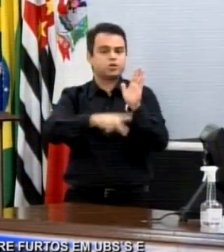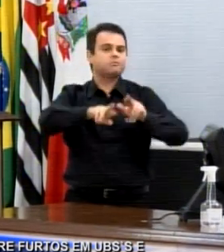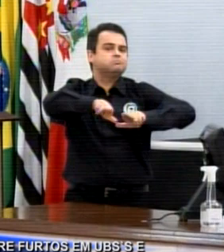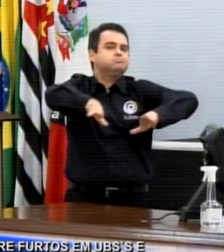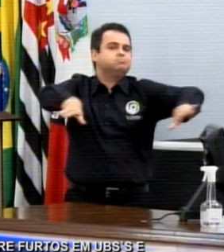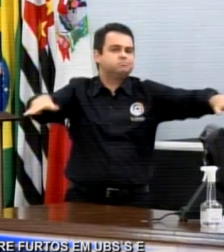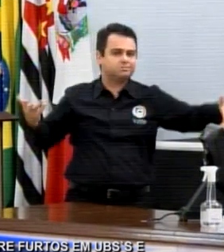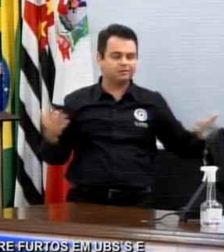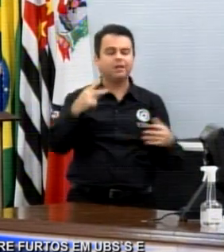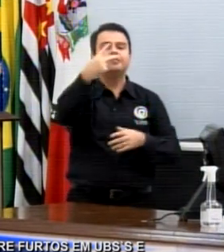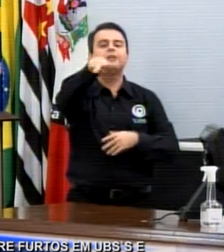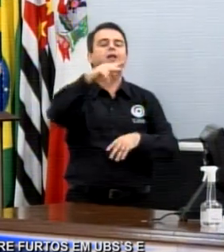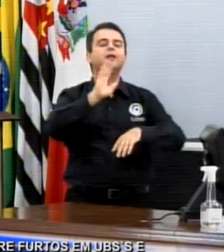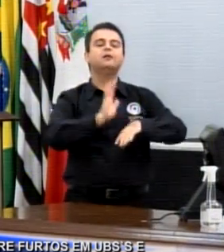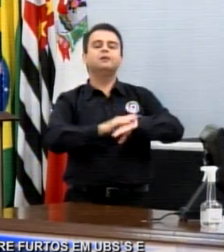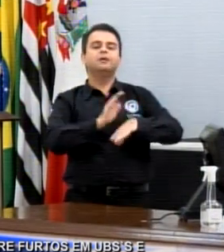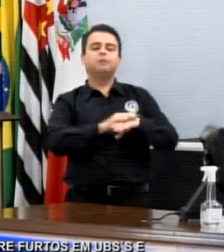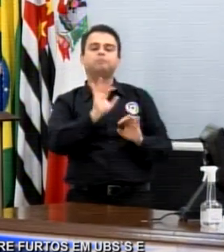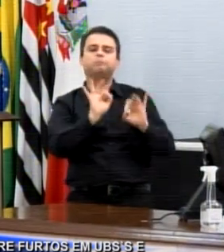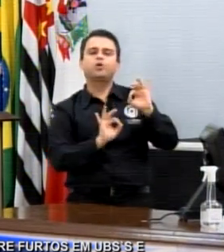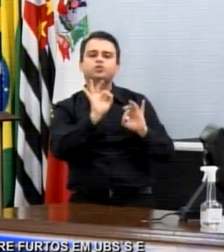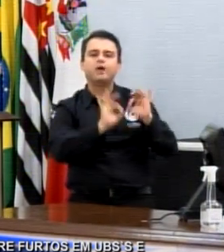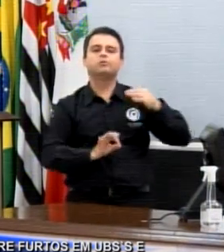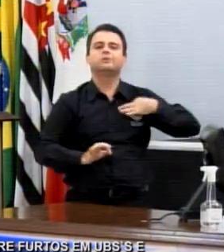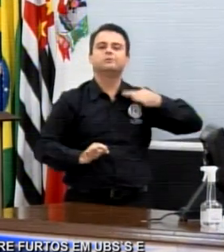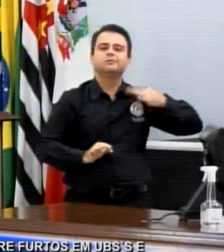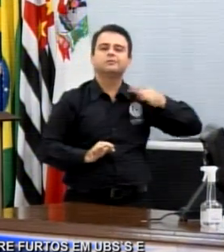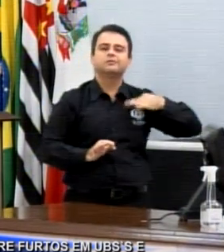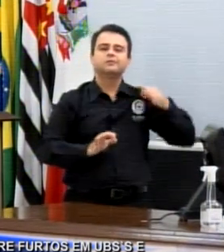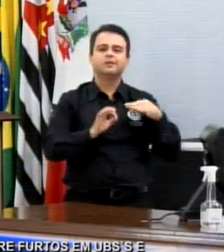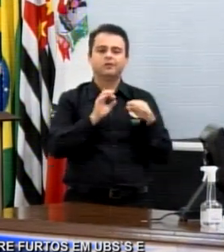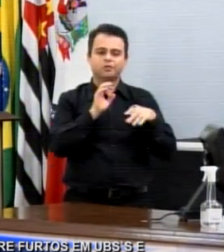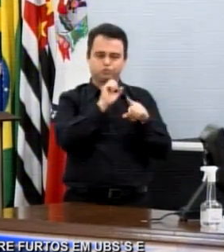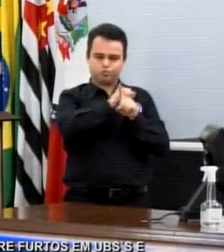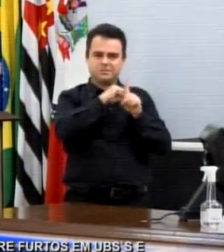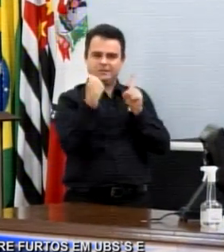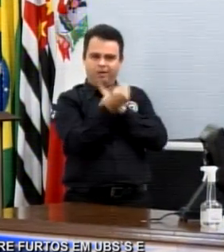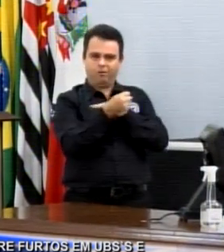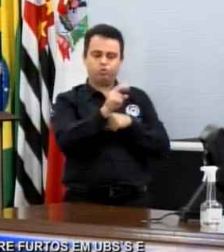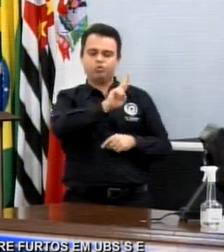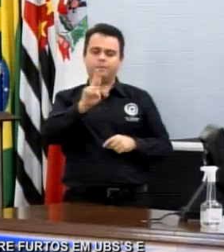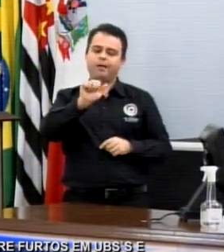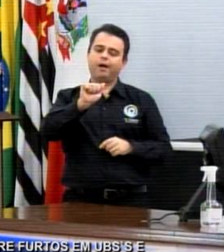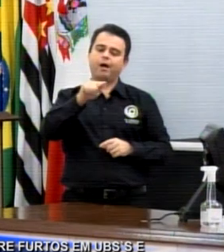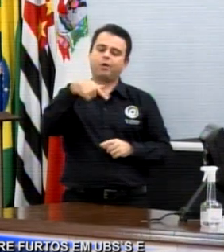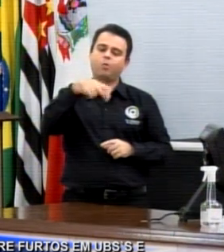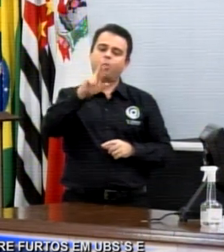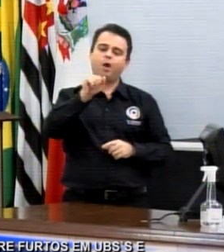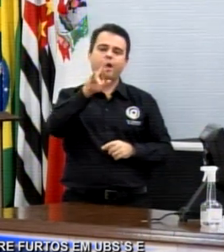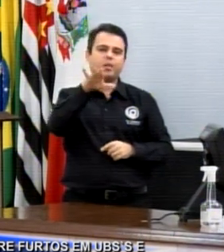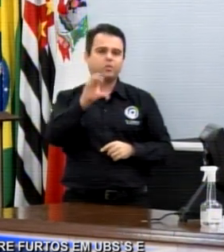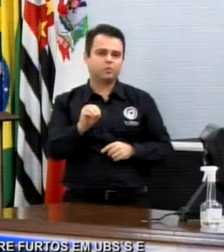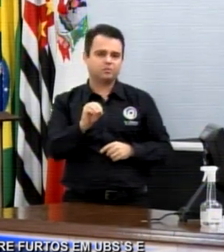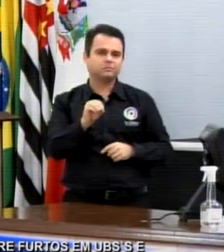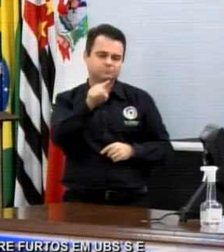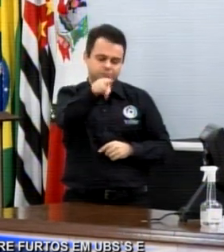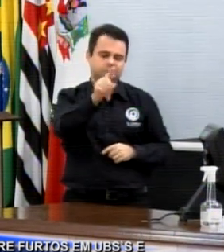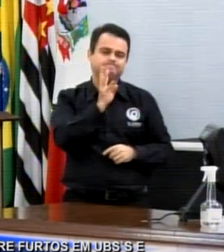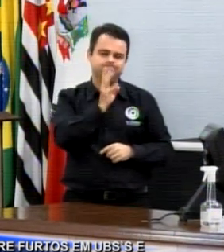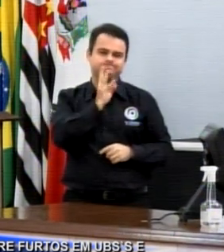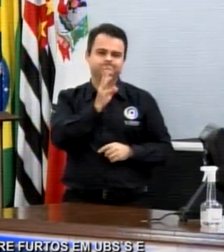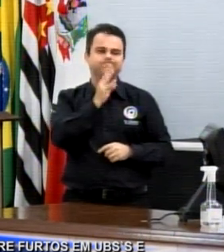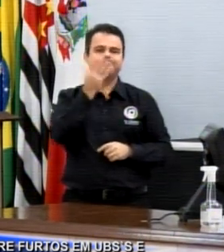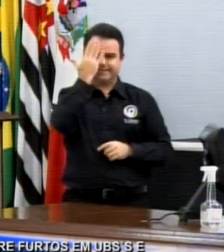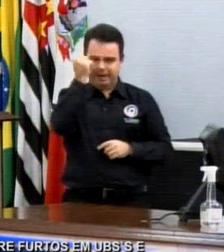é pequeno. Que bom, hein? Mais de 300 crianças no meu projeto social aquário da Vila Toninho. Então, para quem não